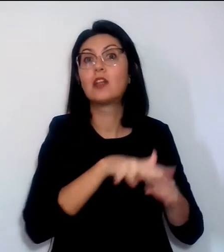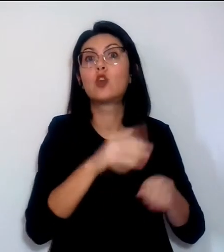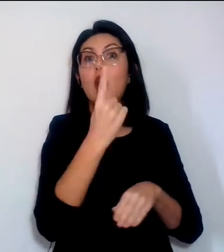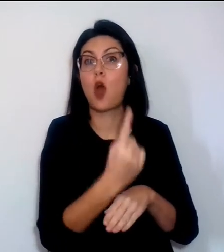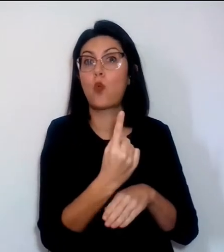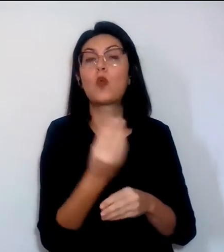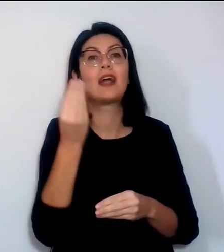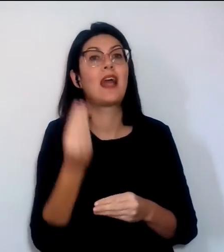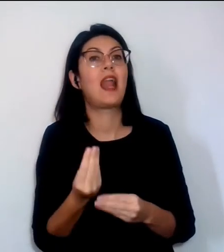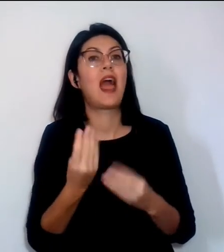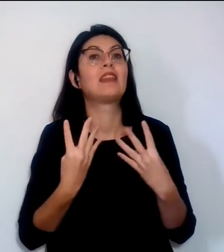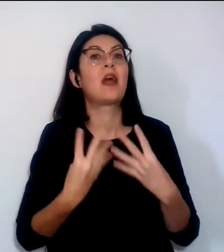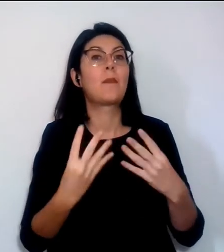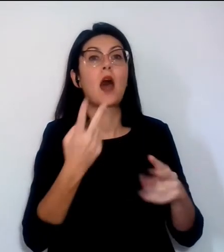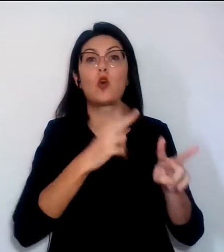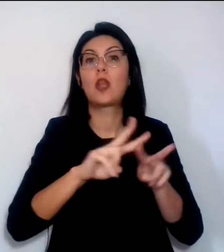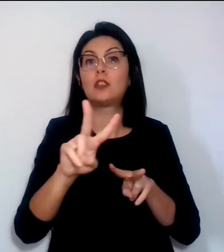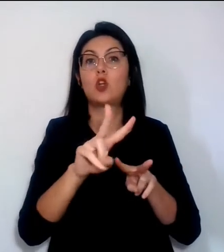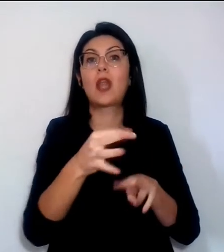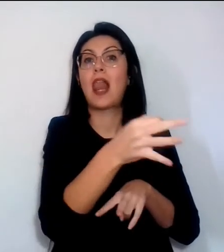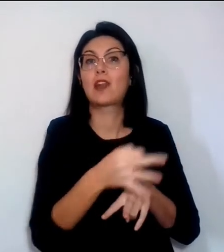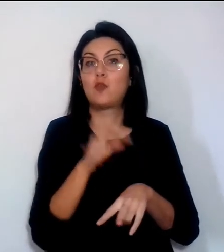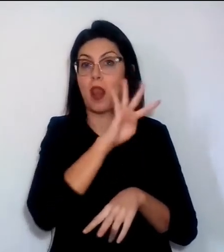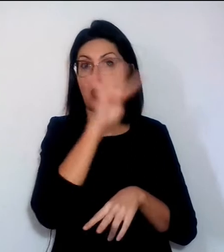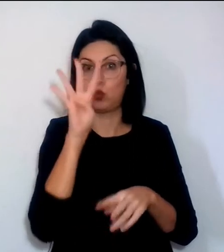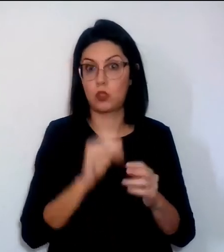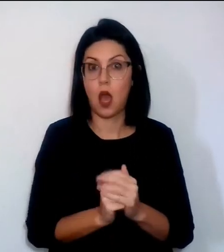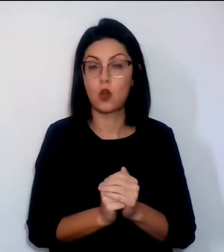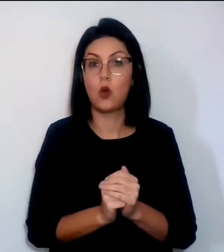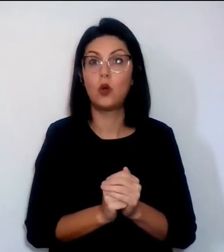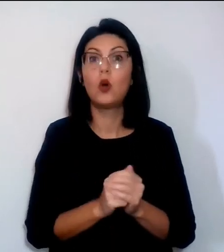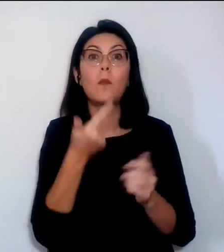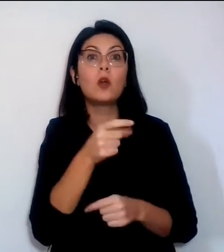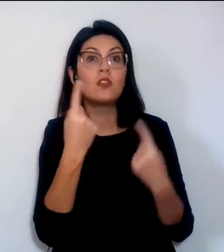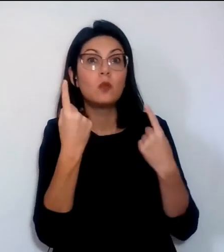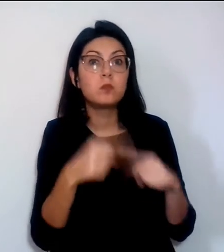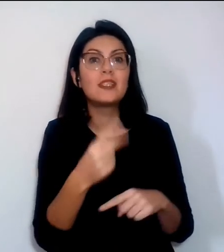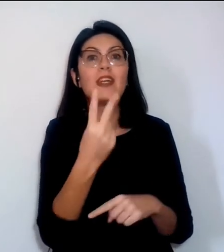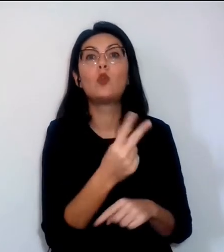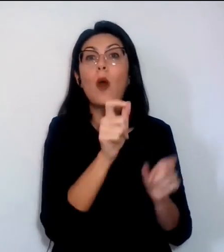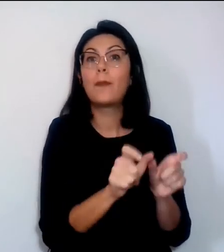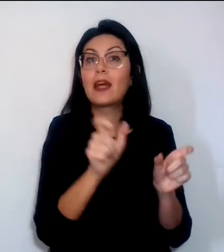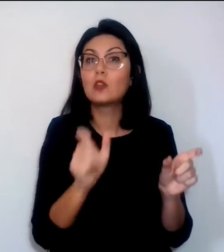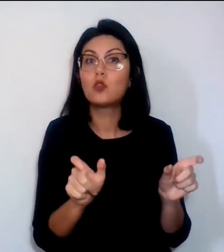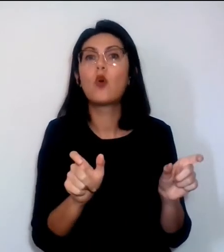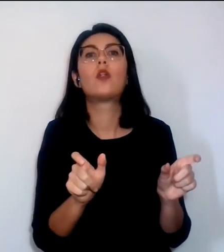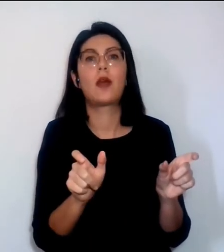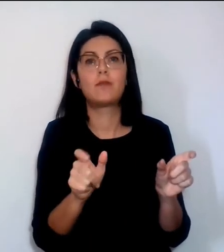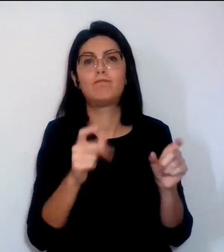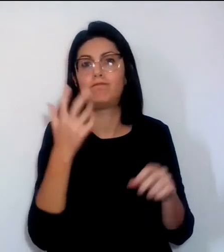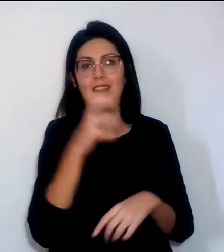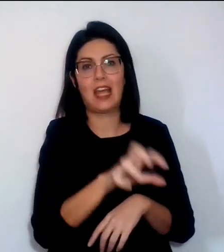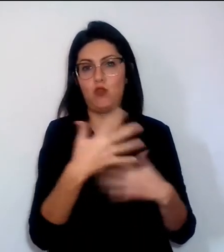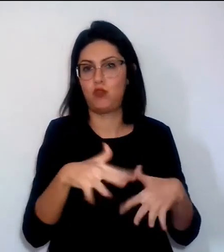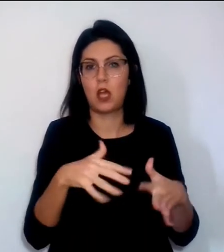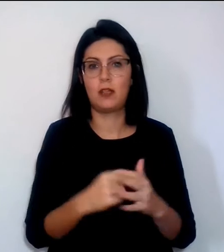Nazionale dell'Arcipelago Toscano. Per questo due persone sono state denunciate.